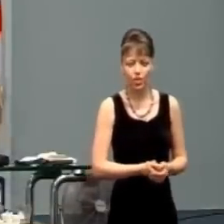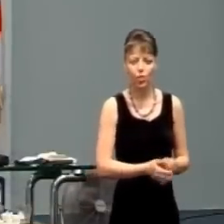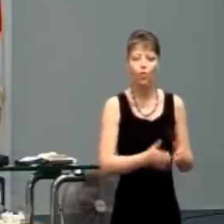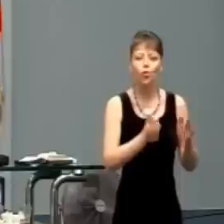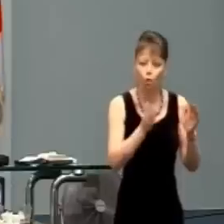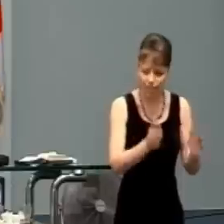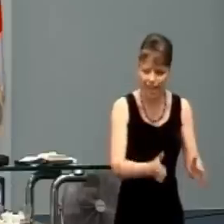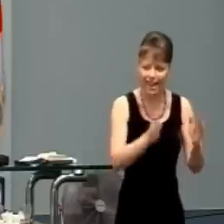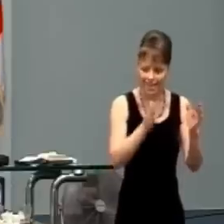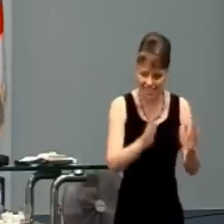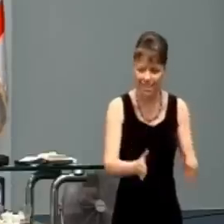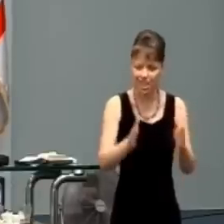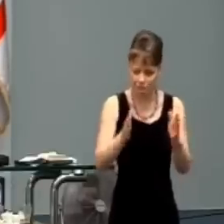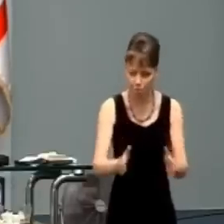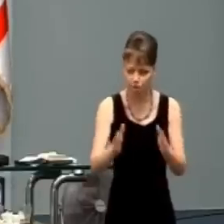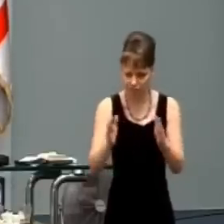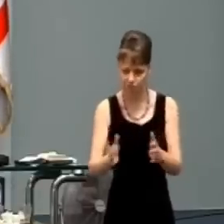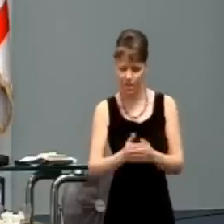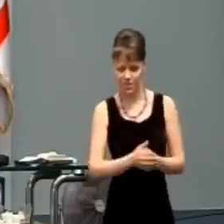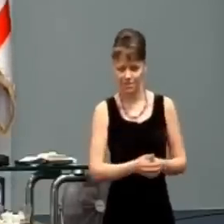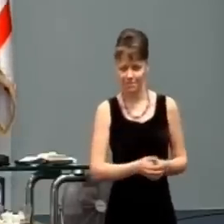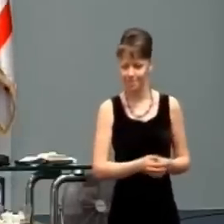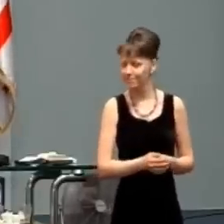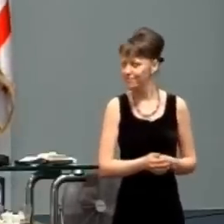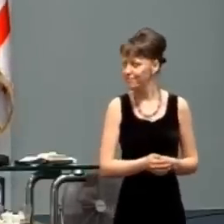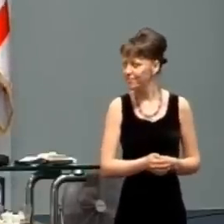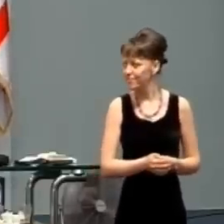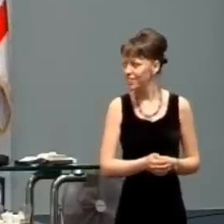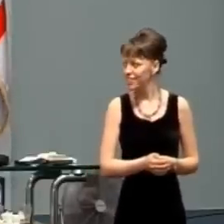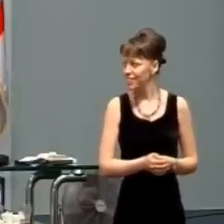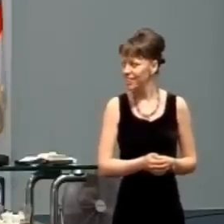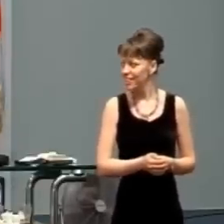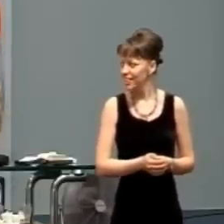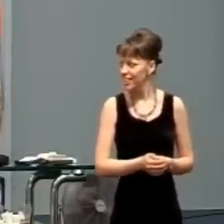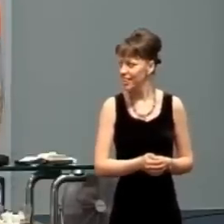To je moc, ktorá pôsobí vo vás.